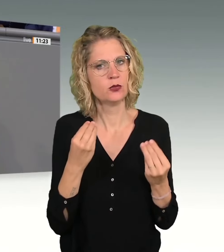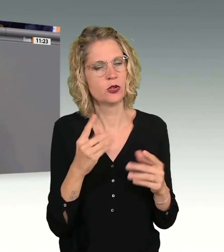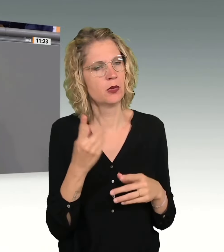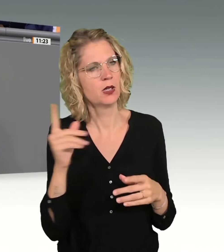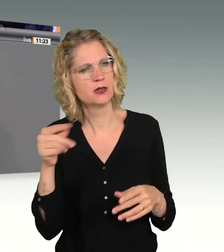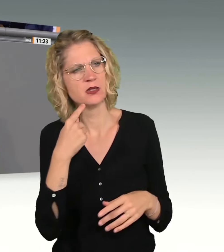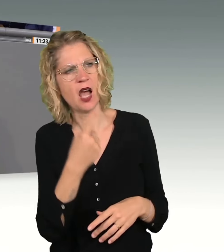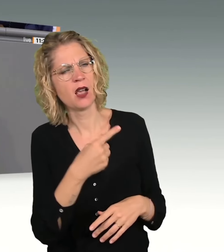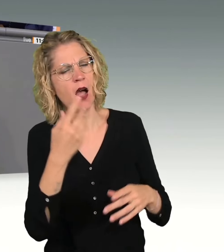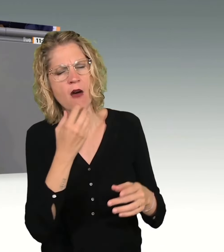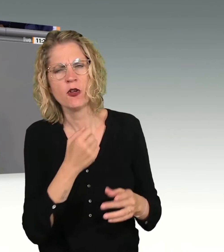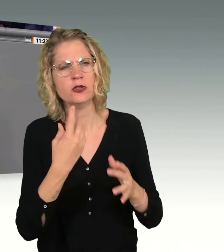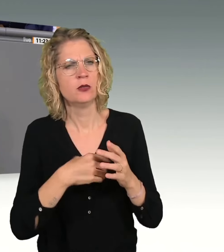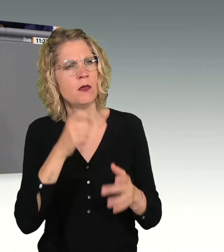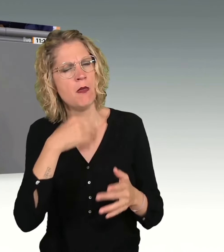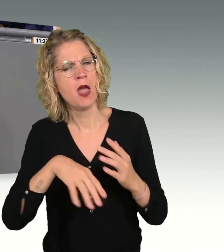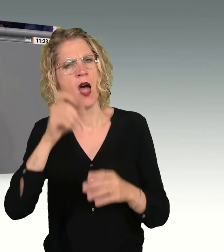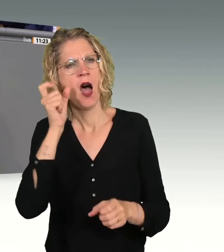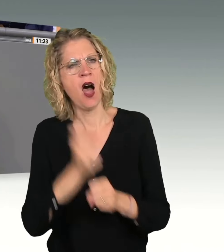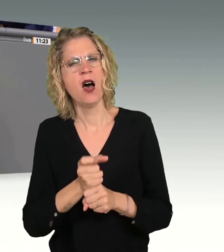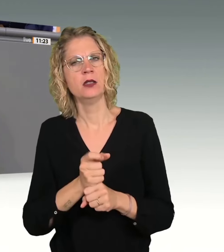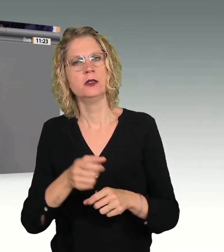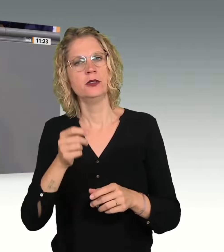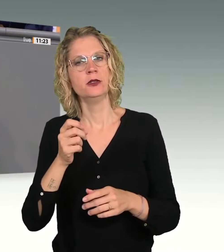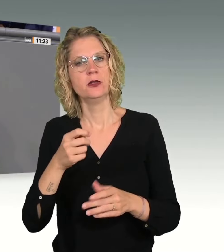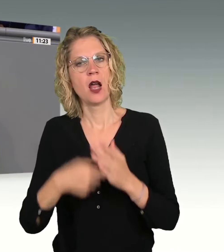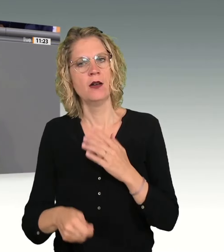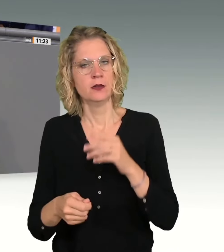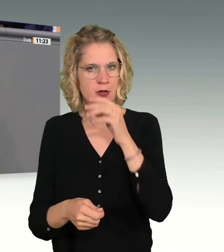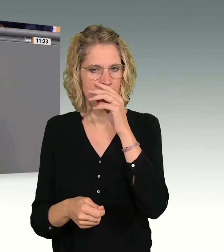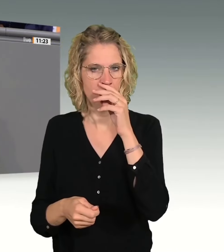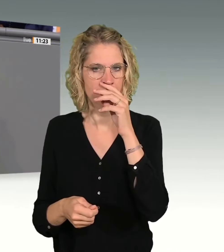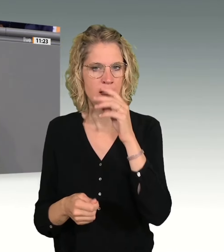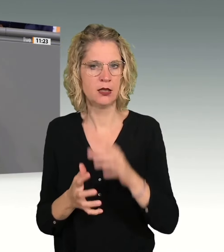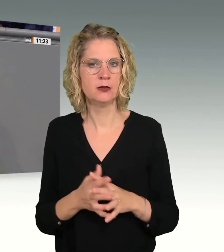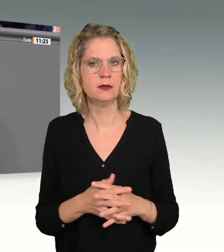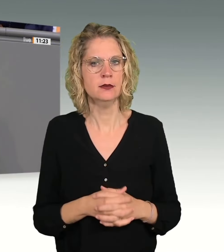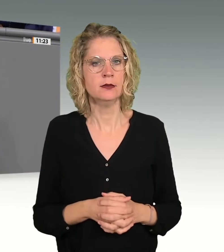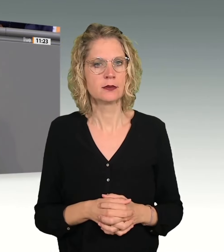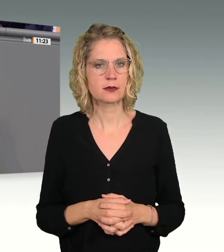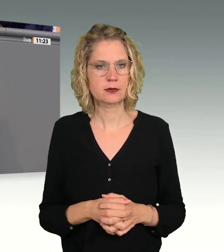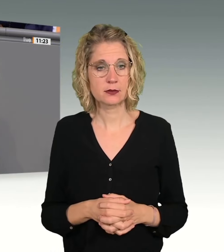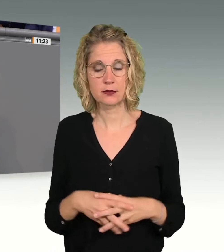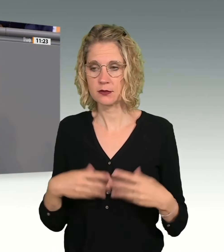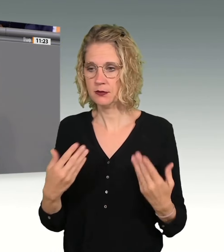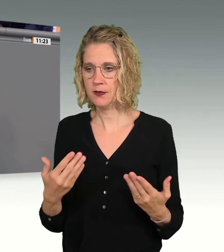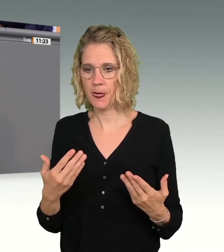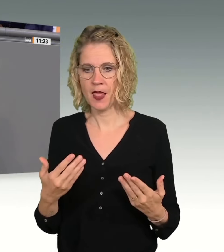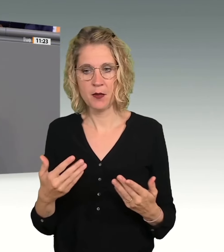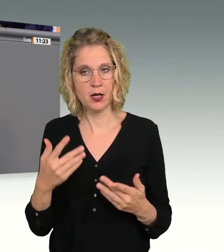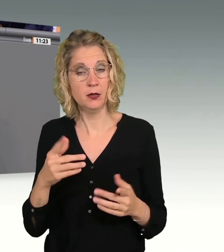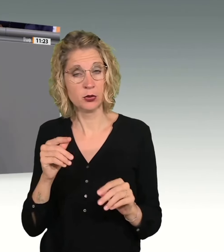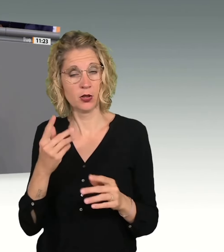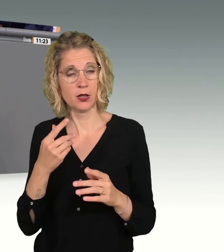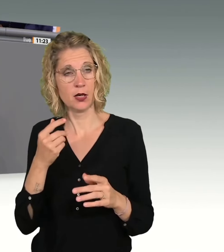härteren Strafen rufen. Dafür, dass härtere Strafen Straftaten verhindern, gibt es keine